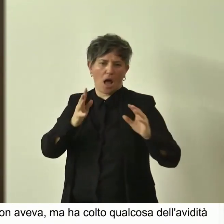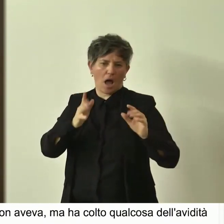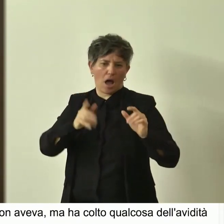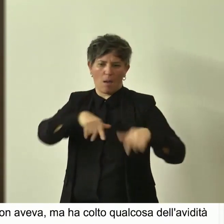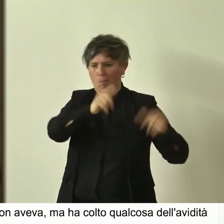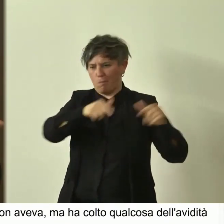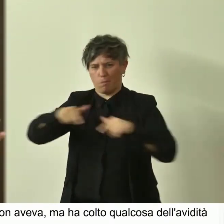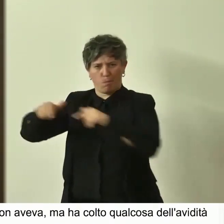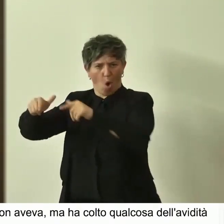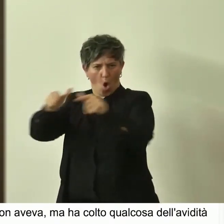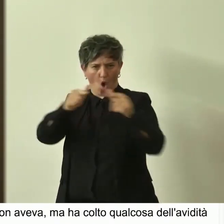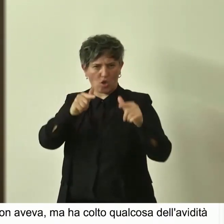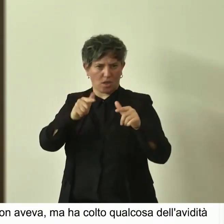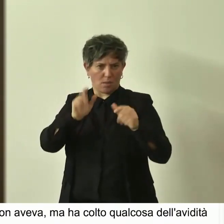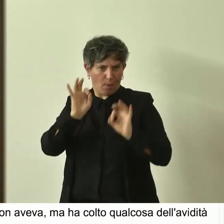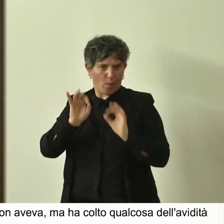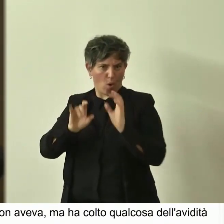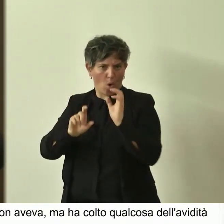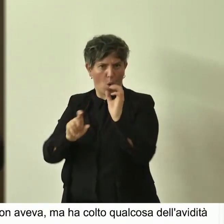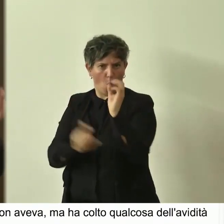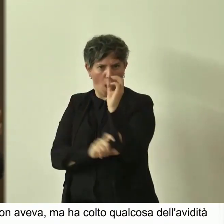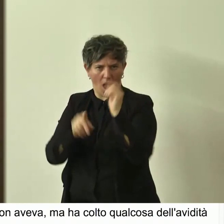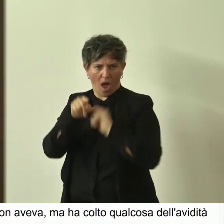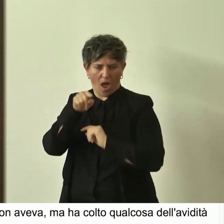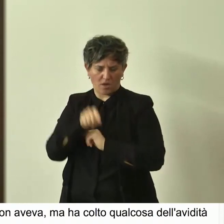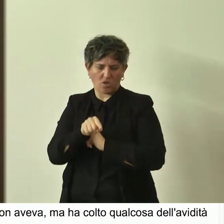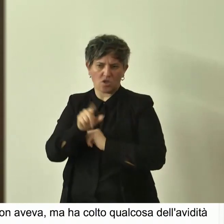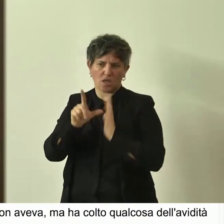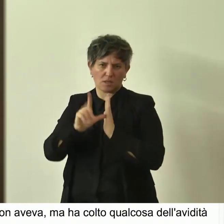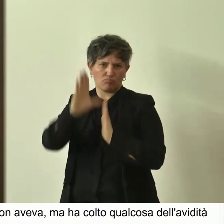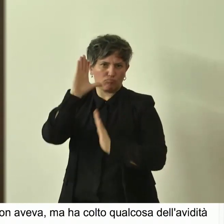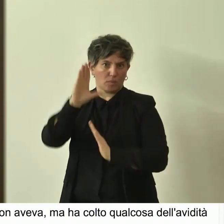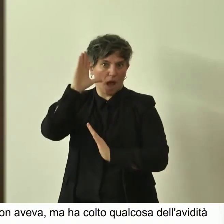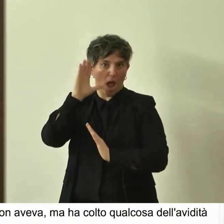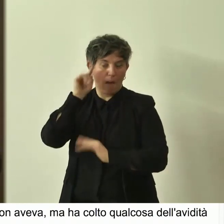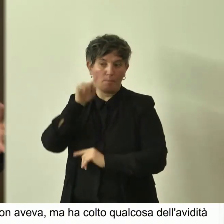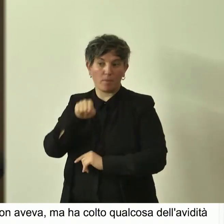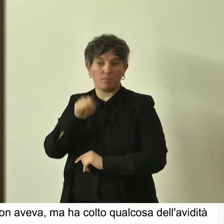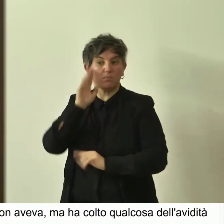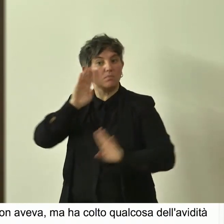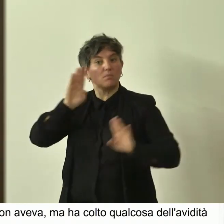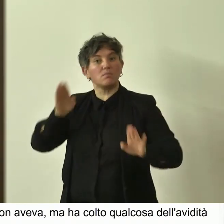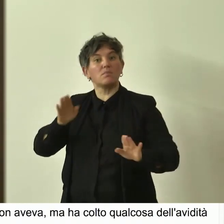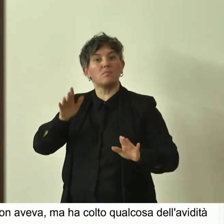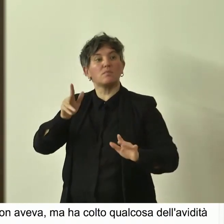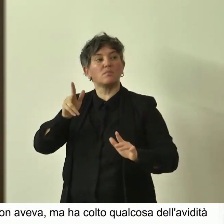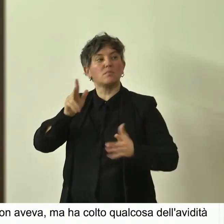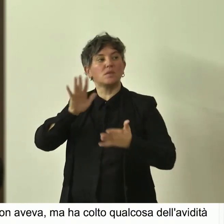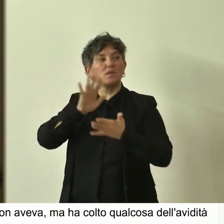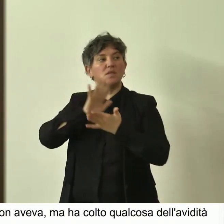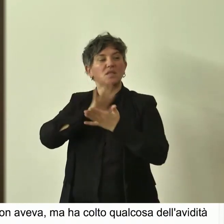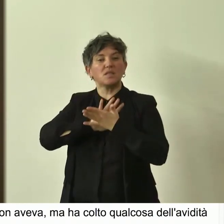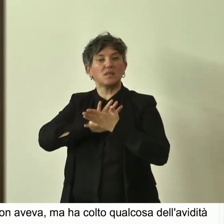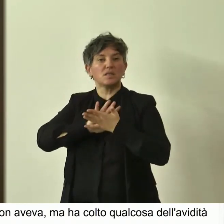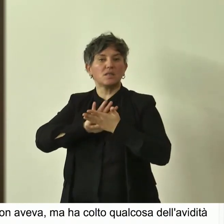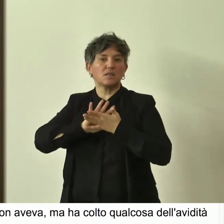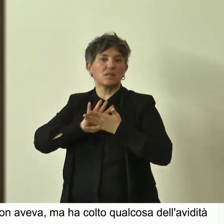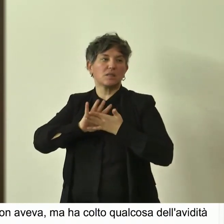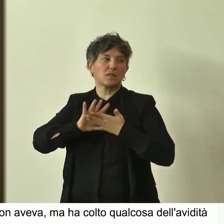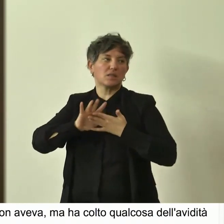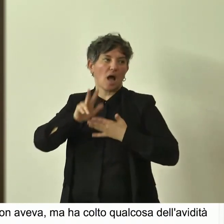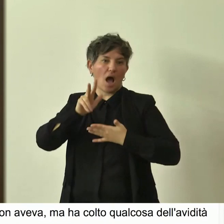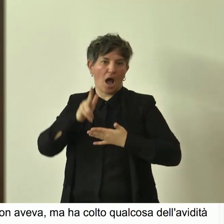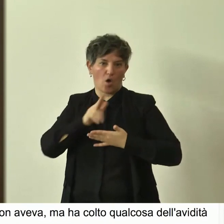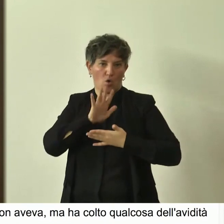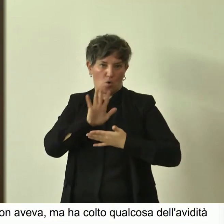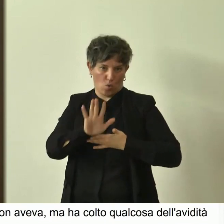boschi di quercia, soprattutto le querce ma anche altri alberi nell'antichità erano, diciamo, considerati sacri, c'erano molti boschi sacri